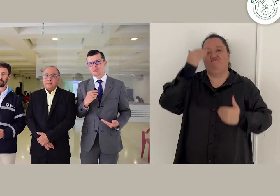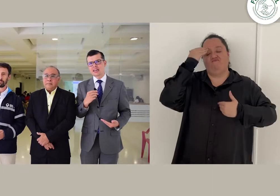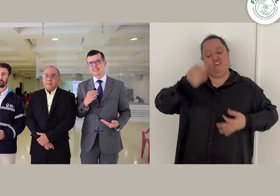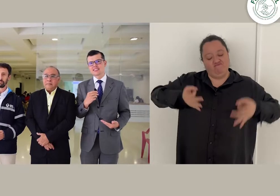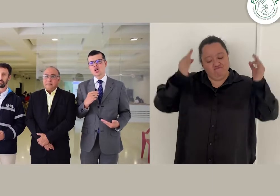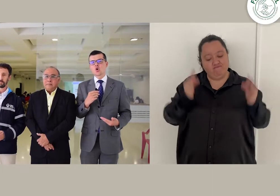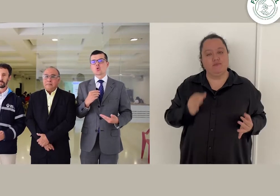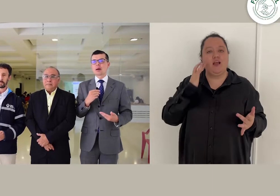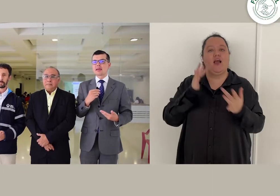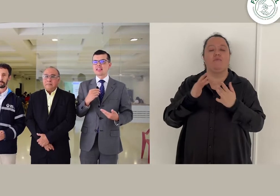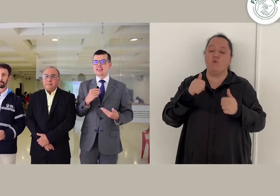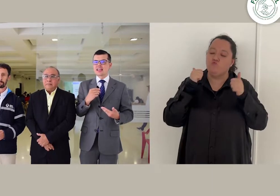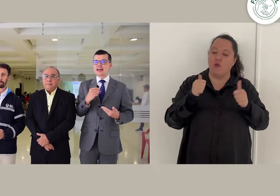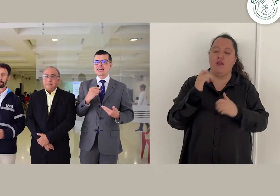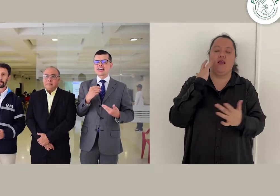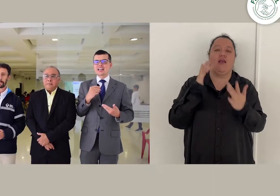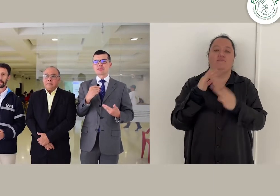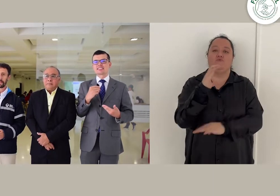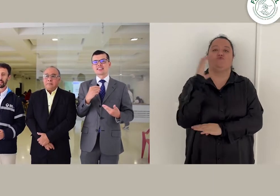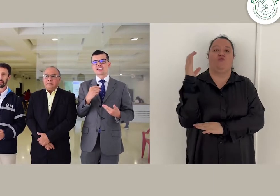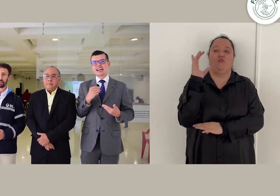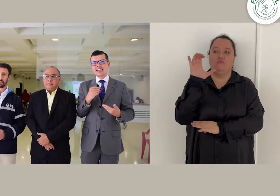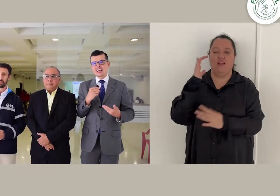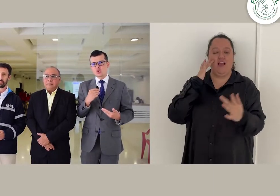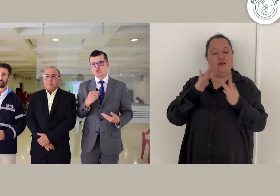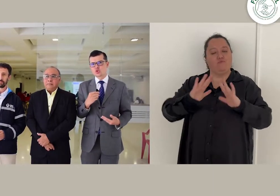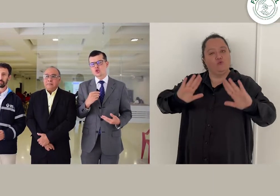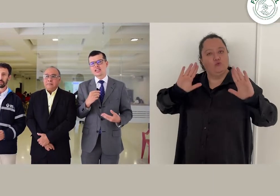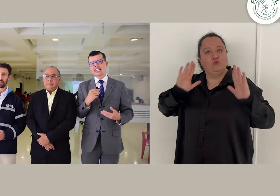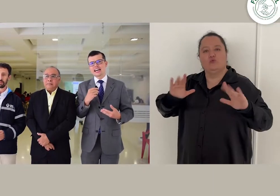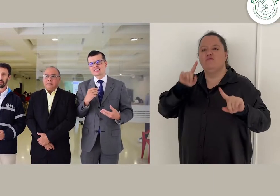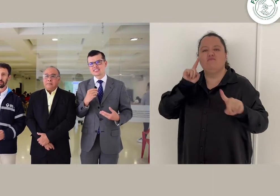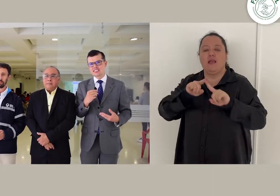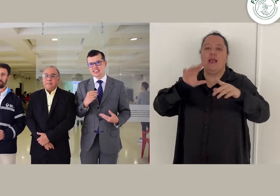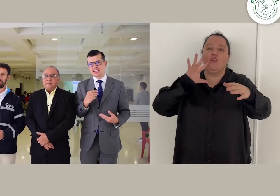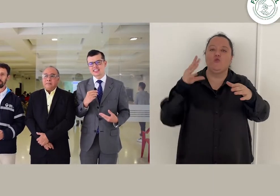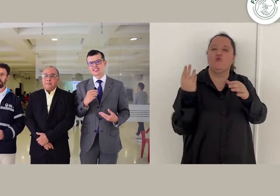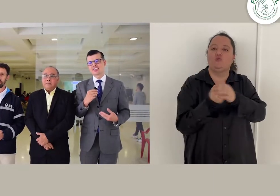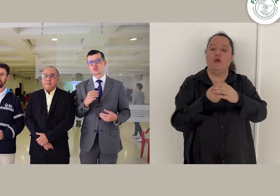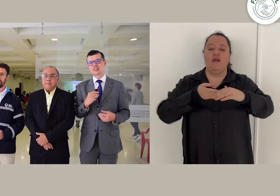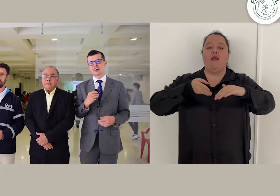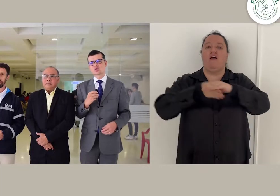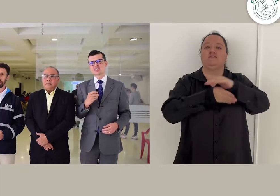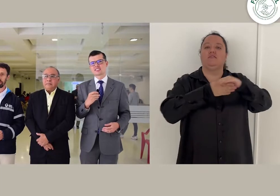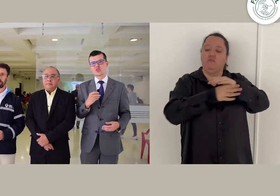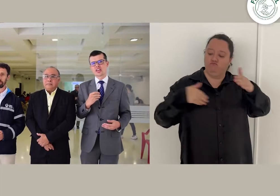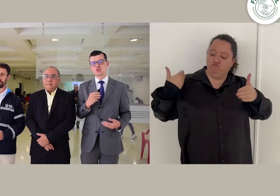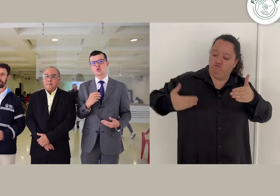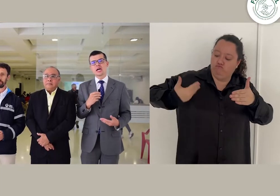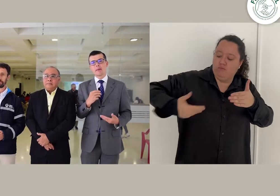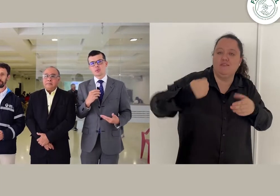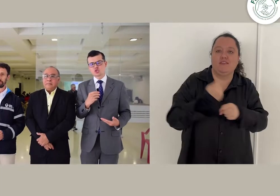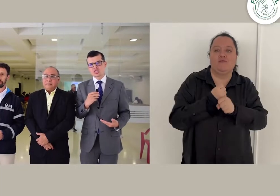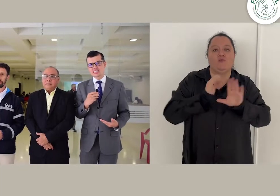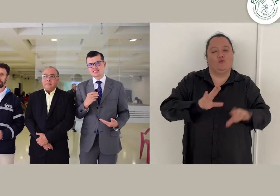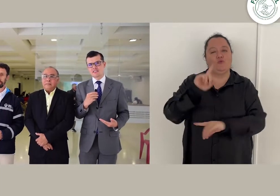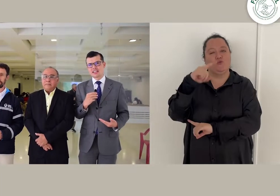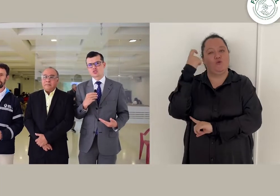para el país. Una medida que representa la inclusión y la accesibilidad que se ha venido trabajando en este gobierno. Muchas gracias a